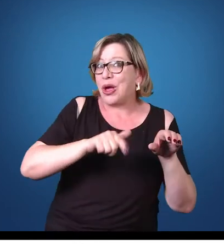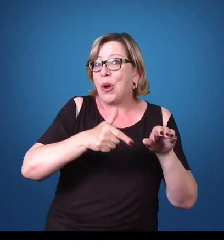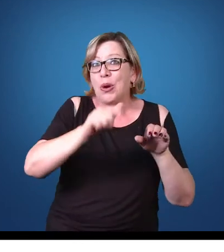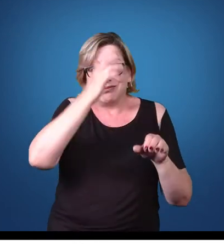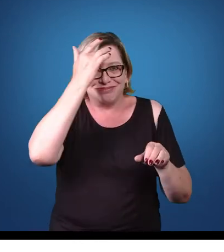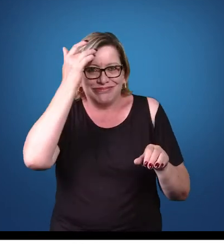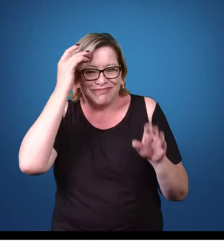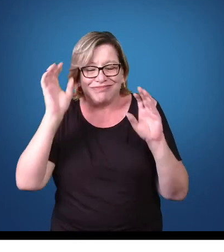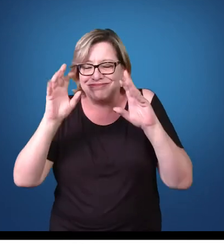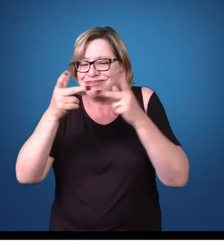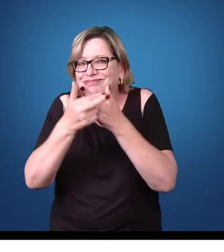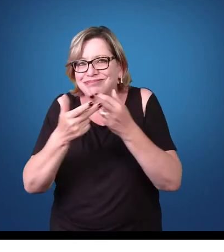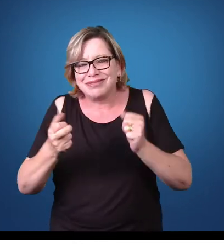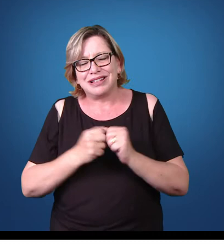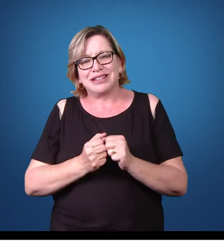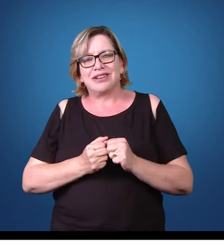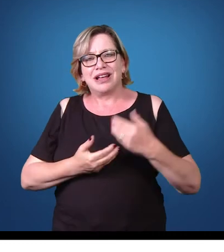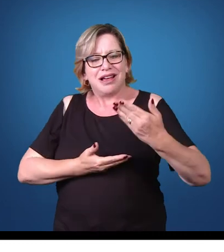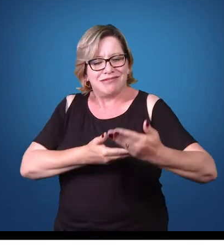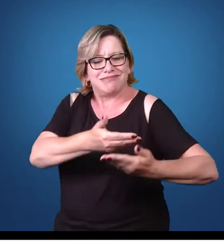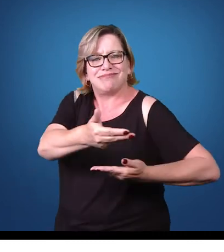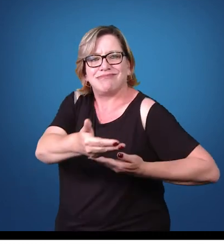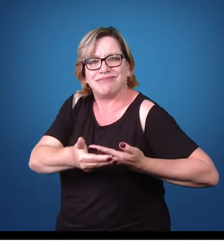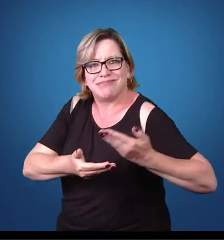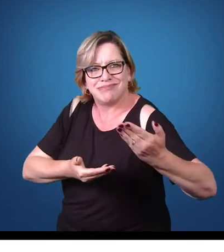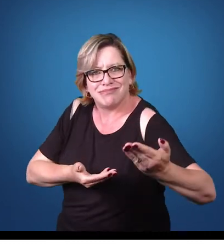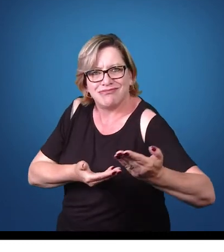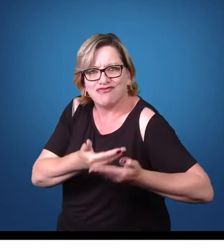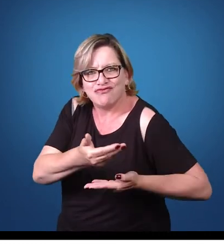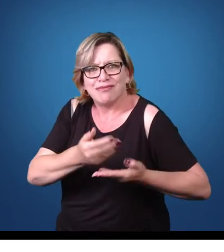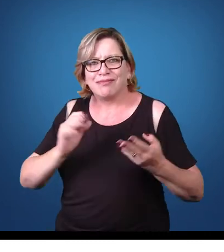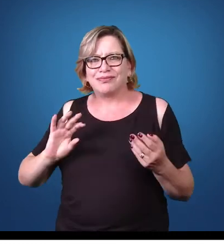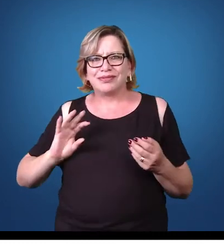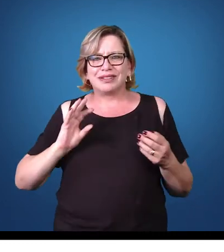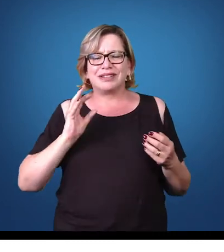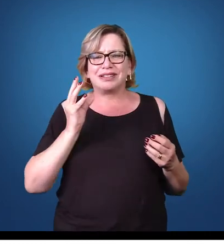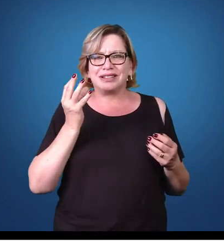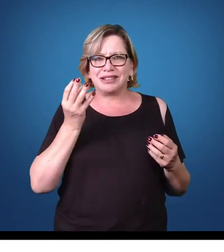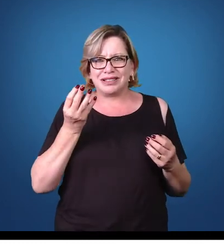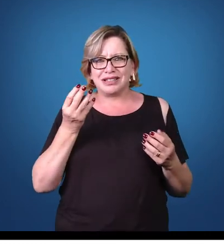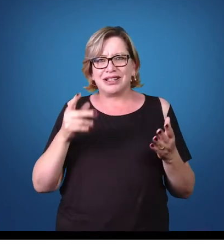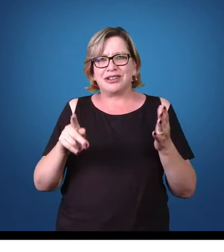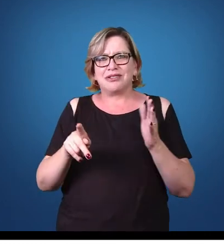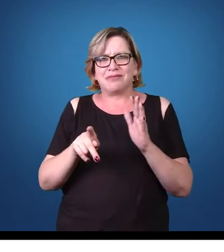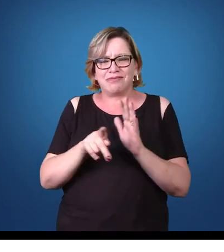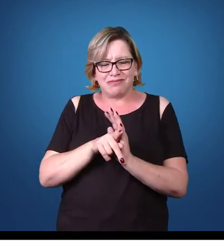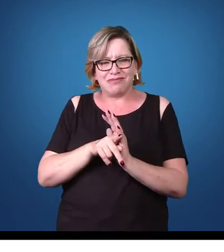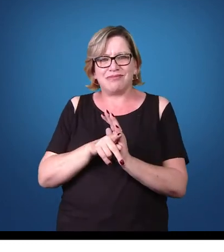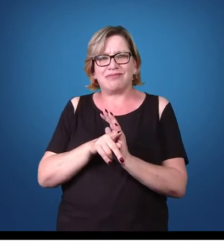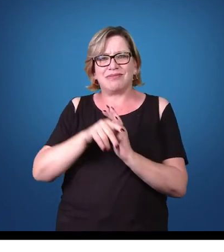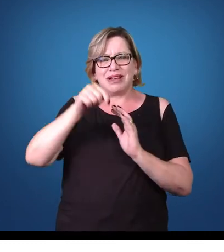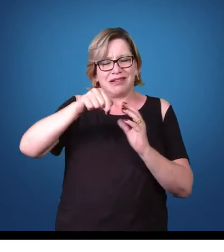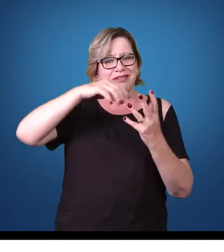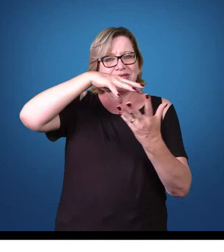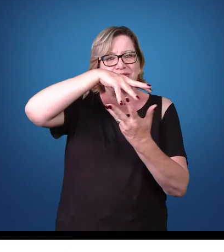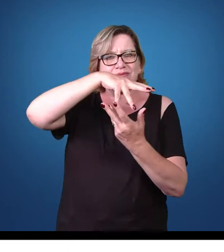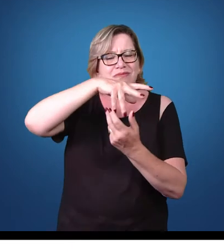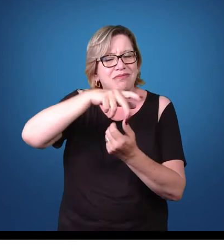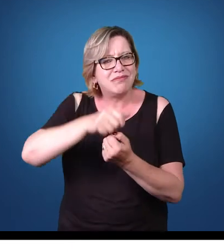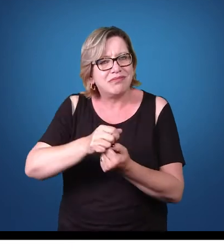entre organismos, de uma maneira mais ampla, os organismos vivos do planeta como um todo,